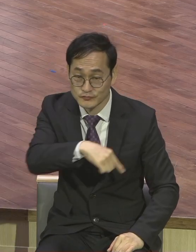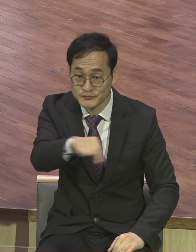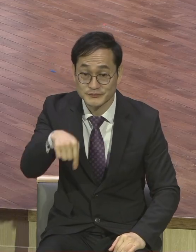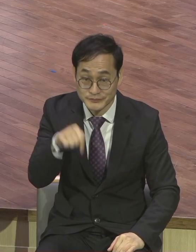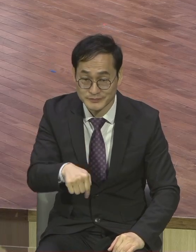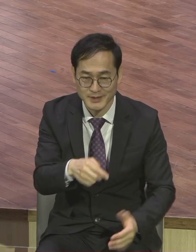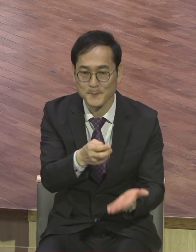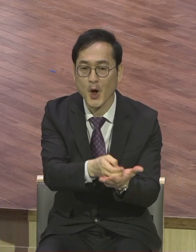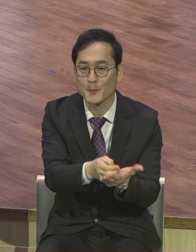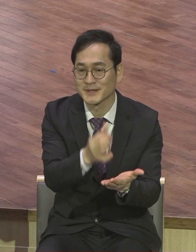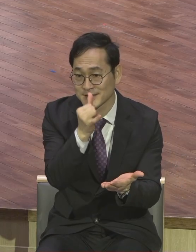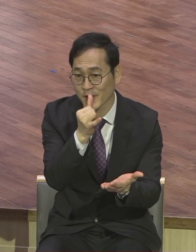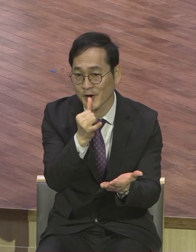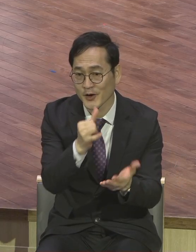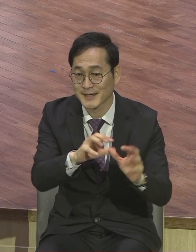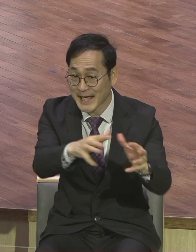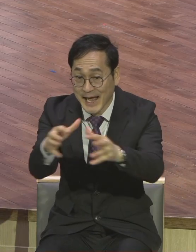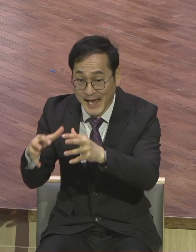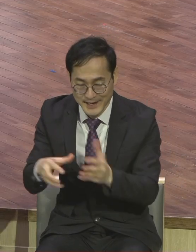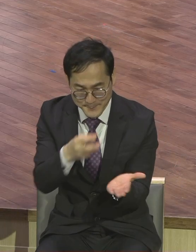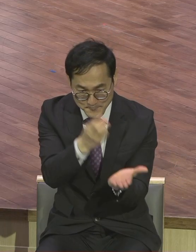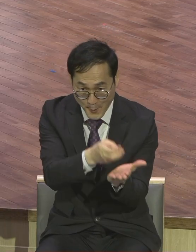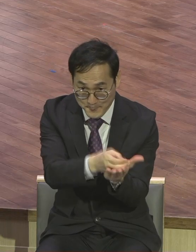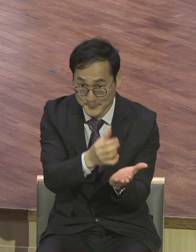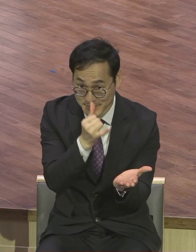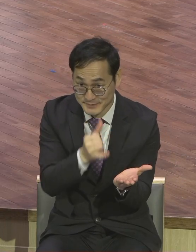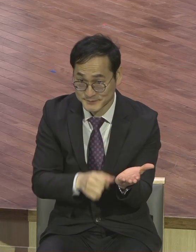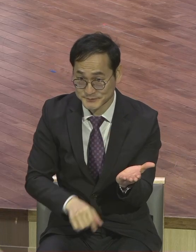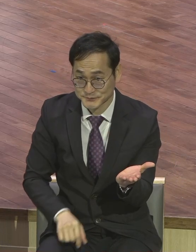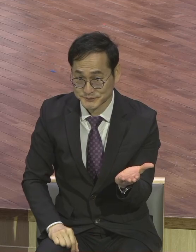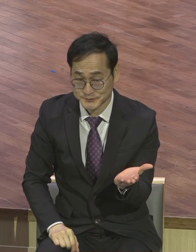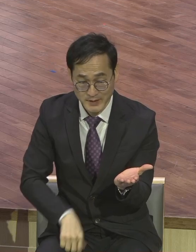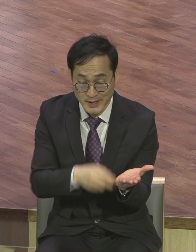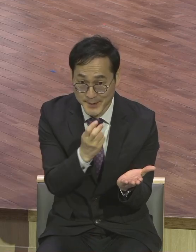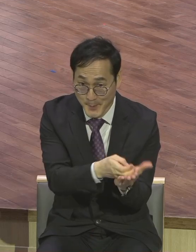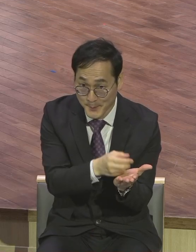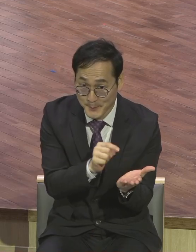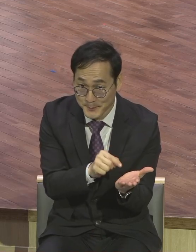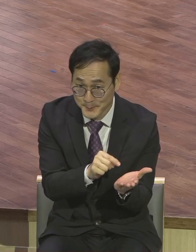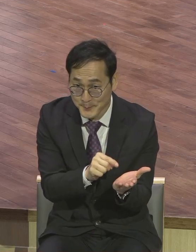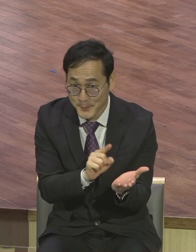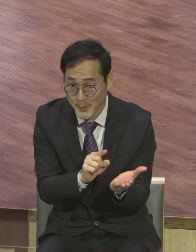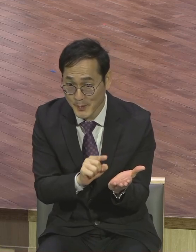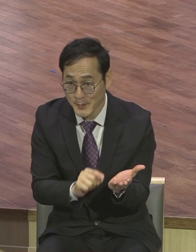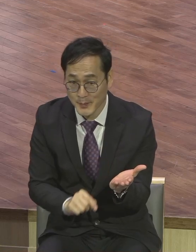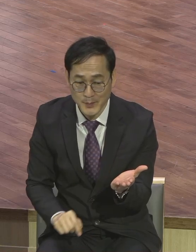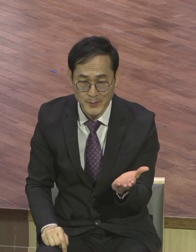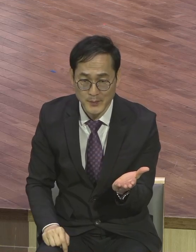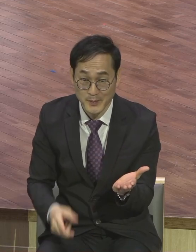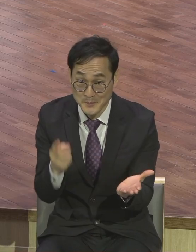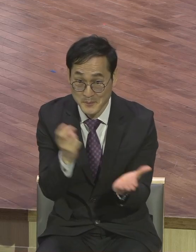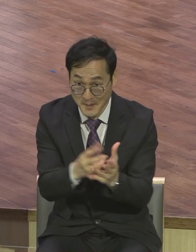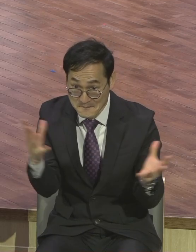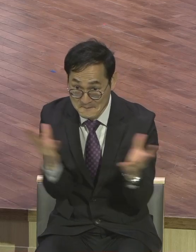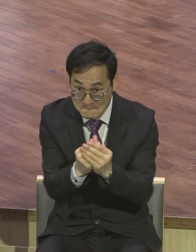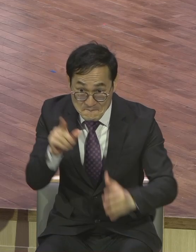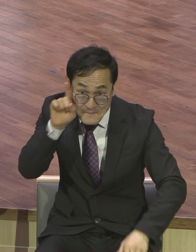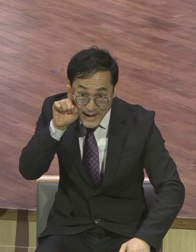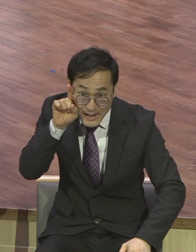세상에 이 사법제도는요 불완전하기 거지없습니다. 세상의 법은 그래요.